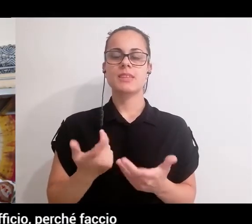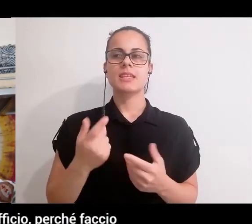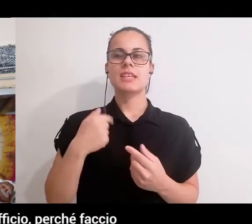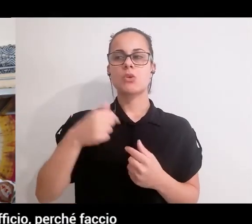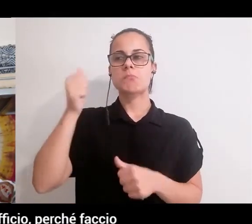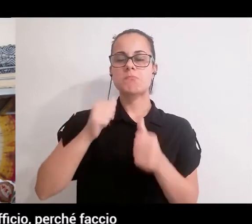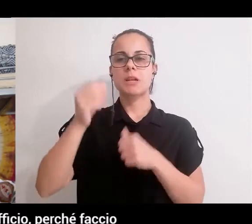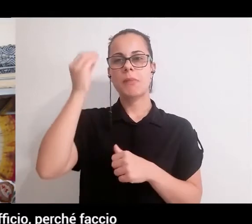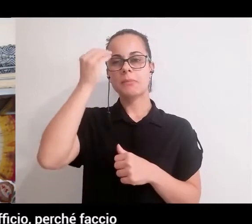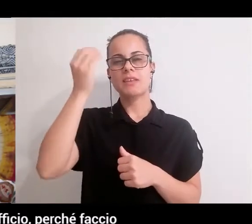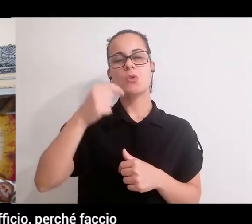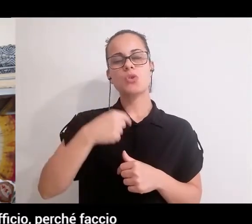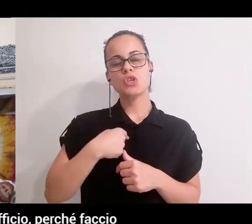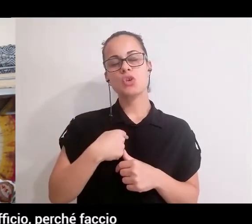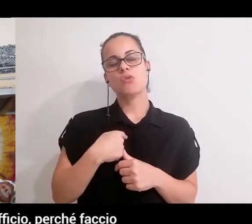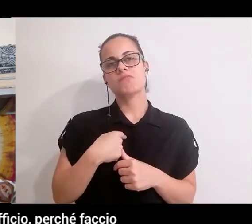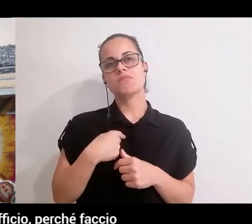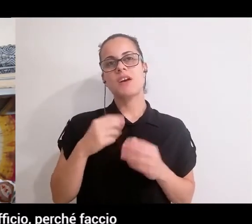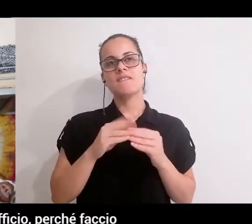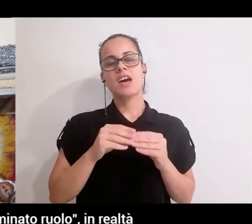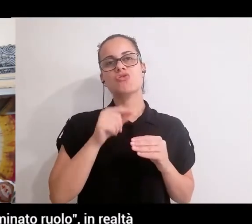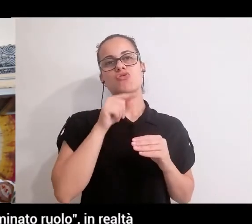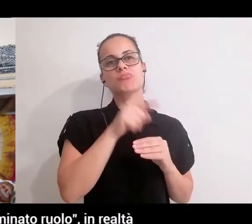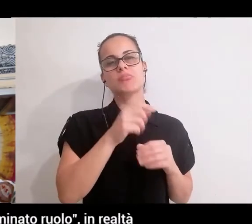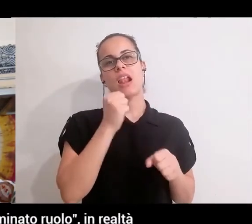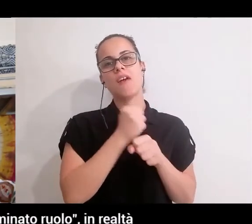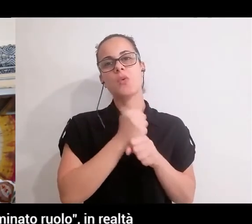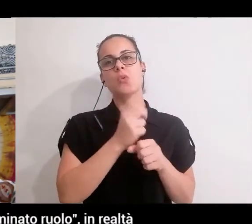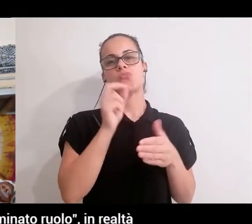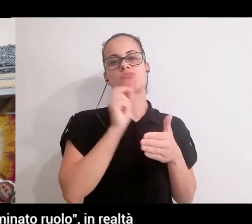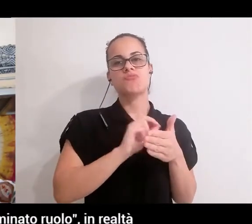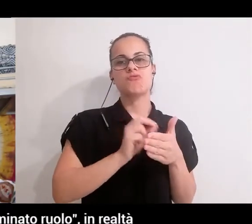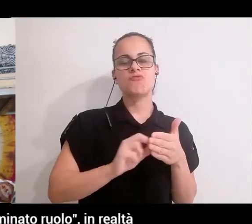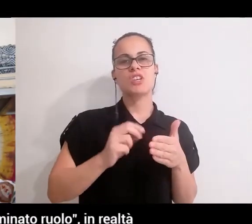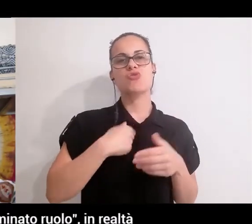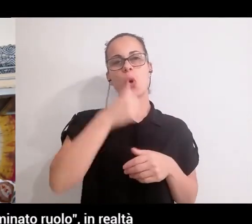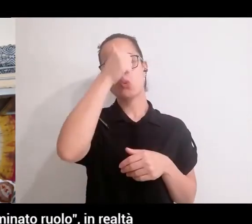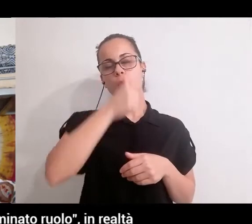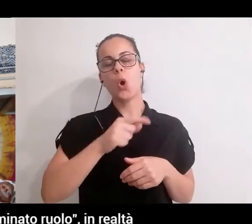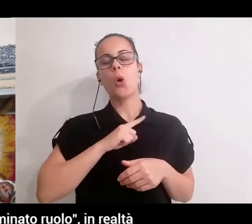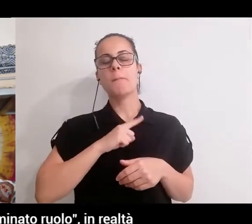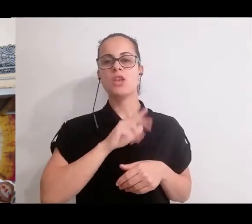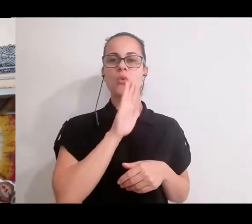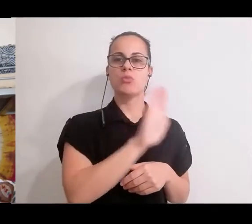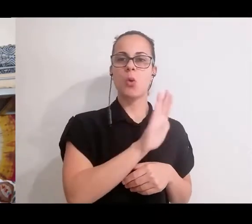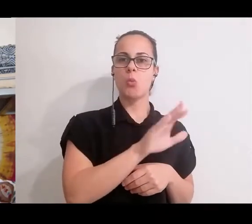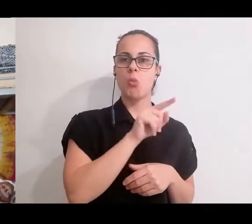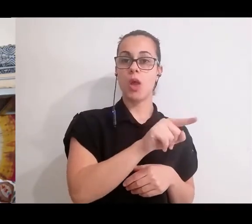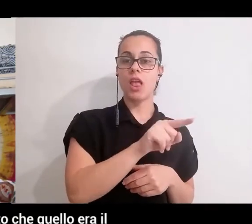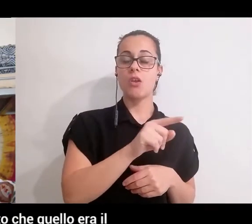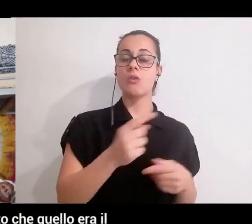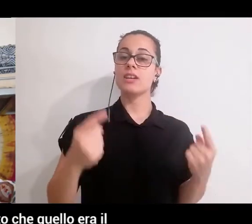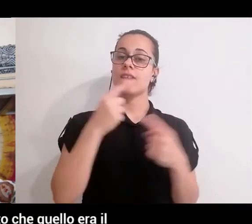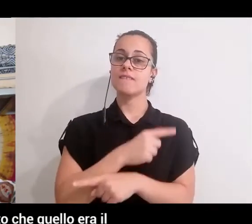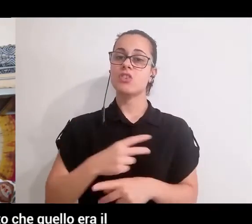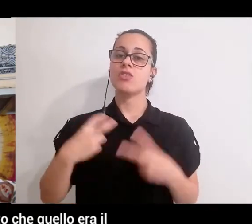questo perché lavoro in ufficio perché faccio queste cose qua perché ho questo determinato ruolo in realtà poi la vita